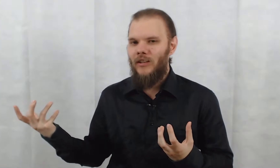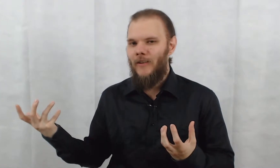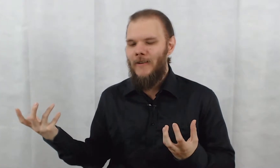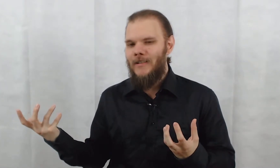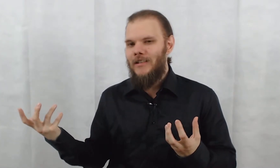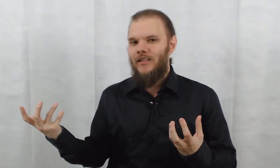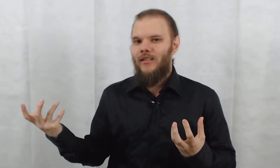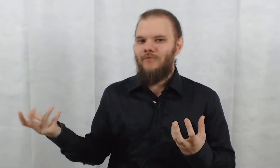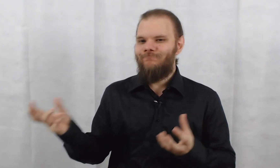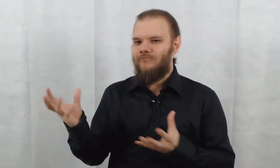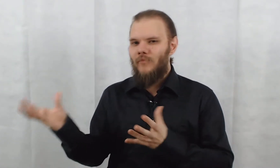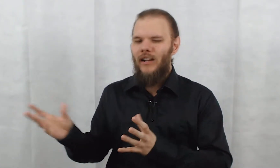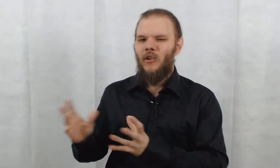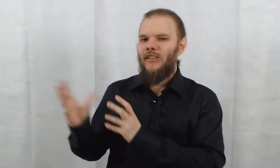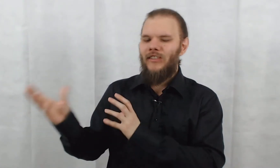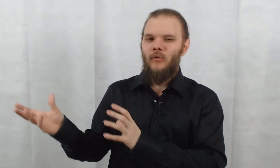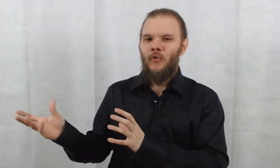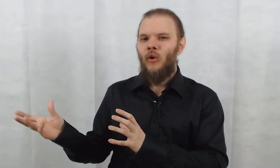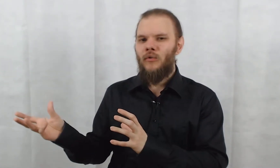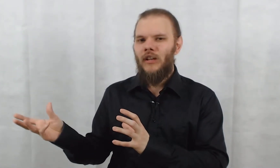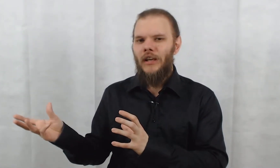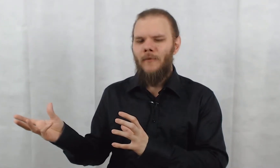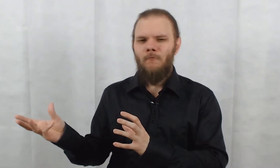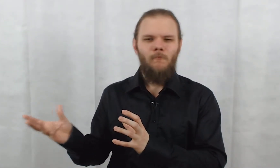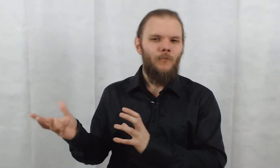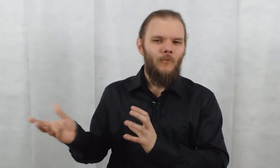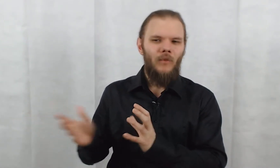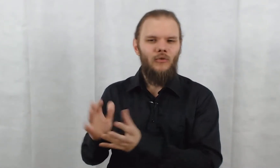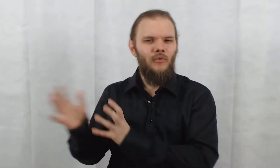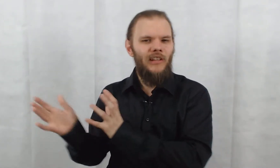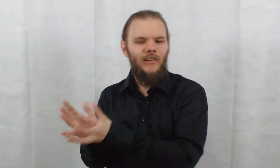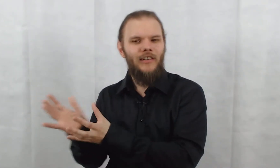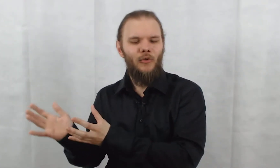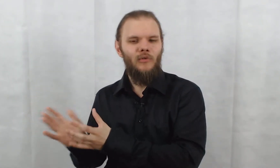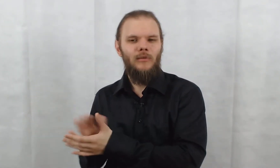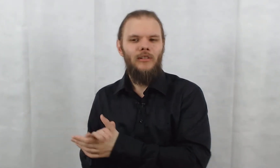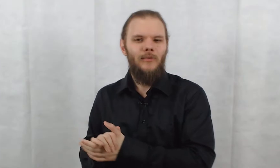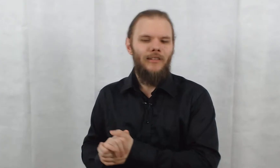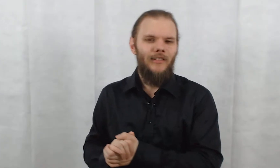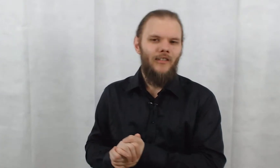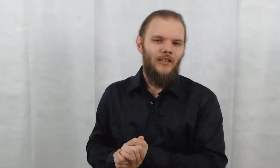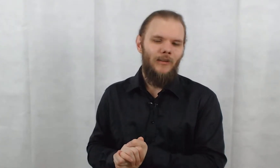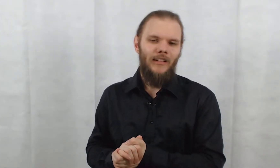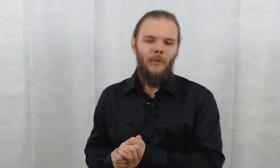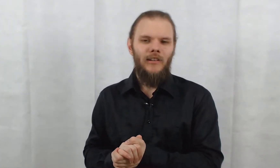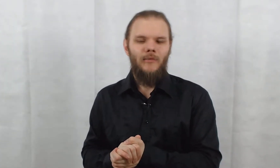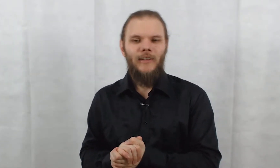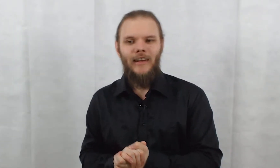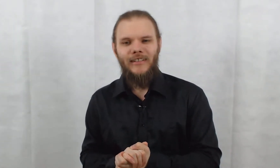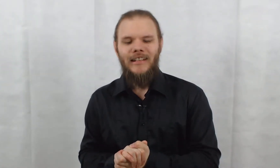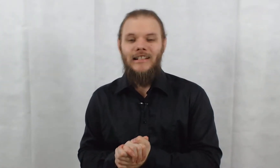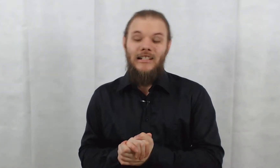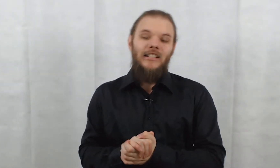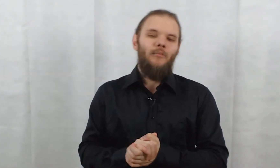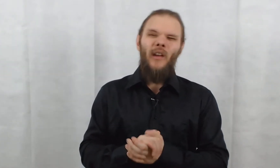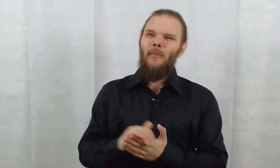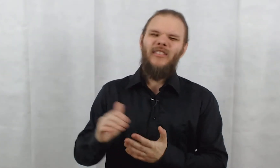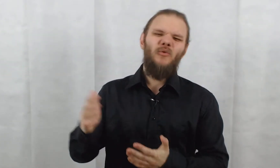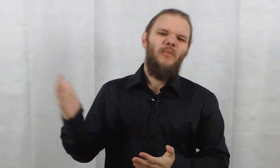? Voilà, quand est-ce qu'ils vont se rencontrer ? Voilà, tout ça, c'est des questions qui m'interpellent, qui m'intéressent. Bon, la partie humaine,